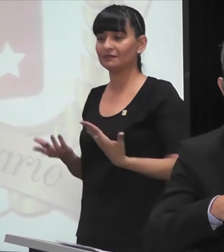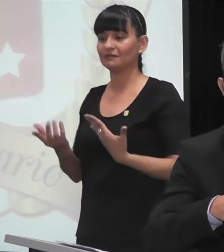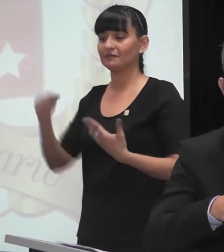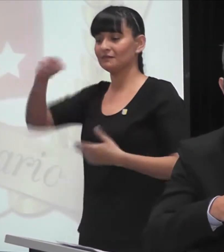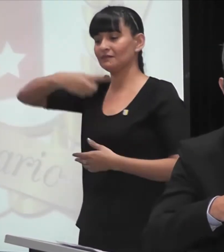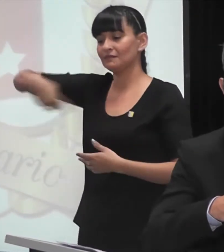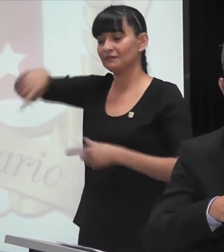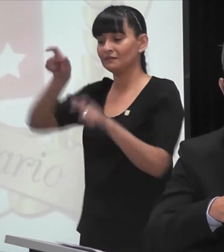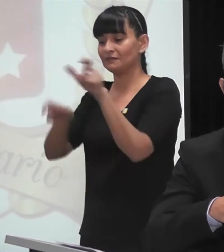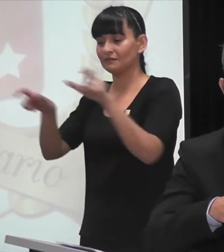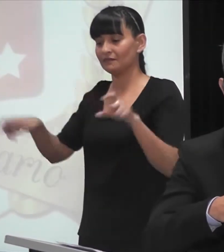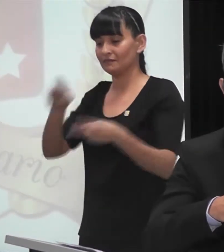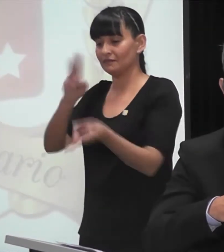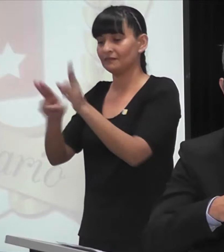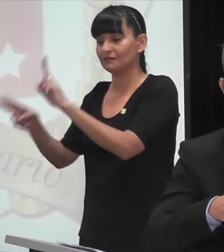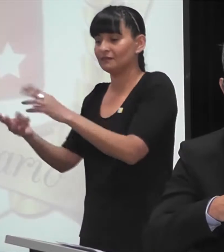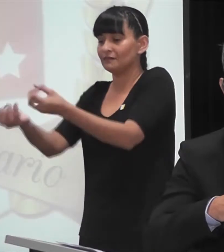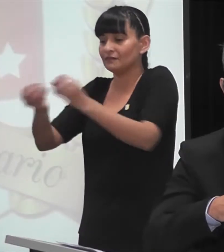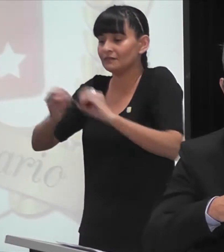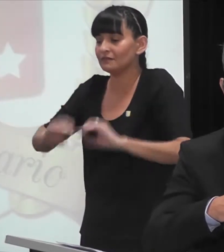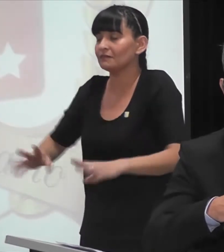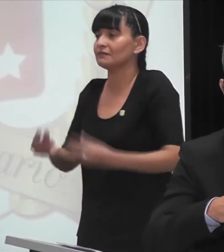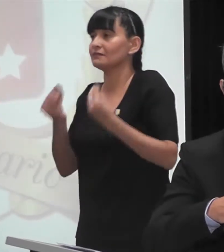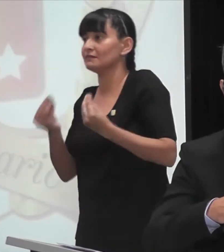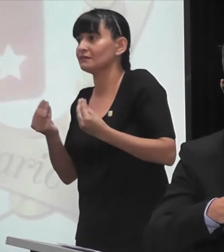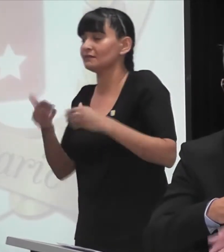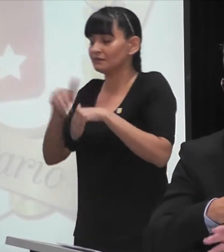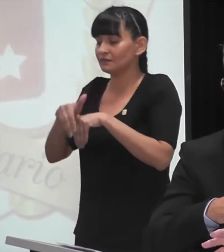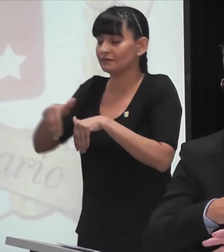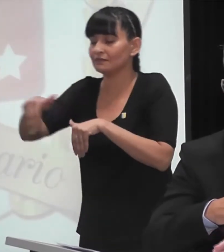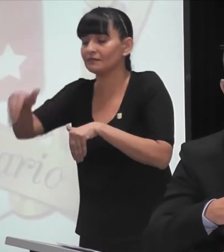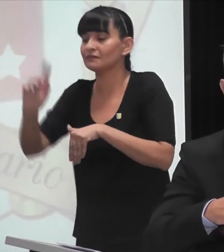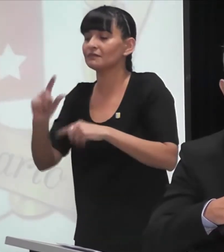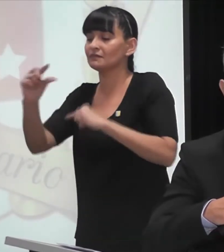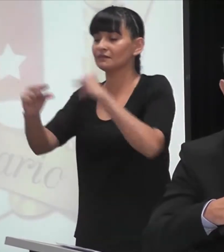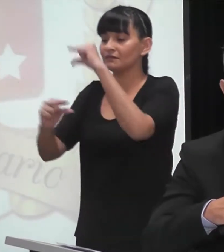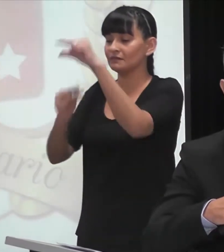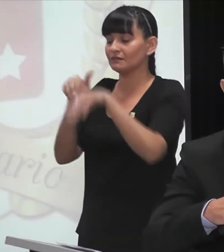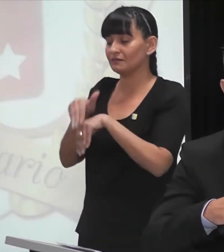comenzamos y cómo continuó esta casa hasta el día de hoy.